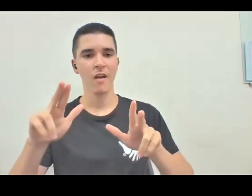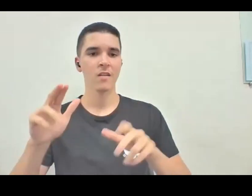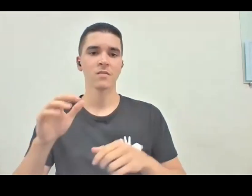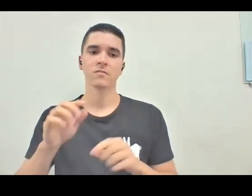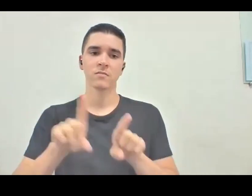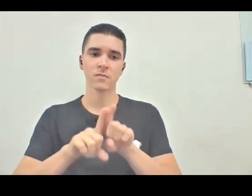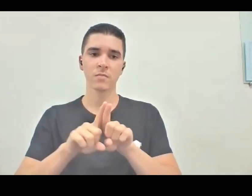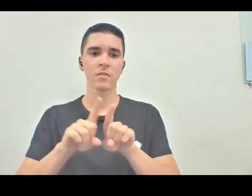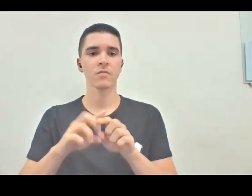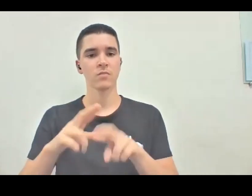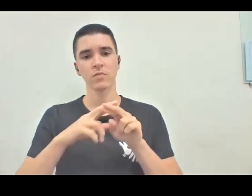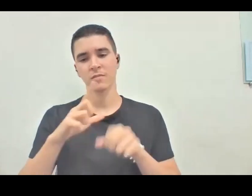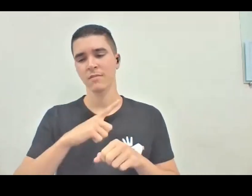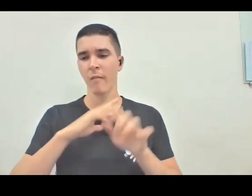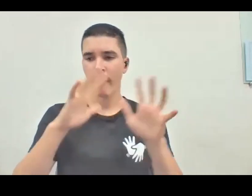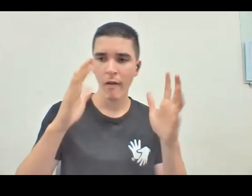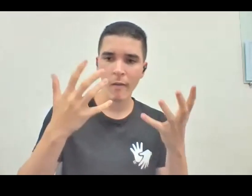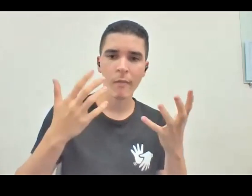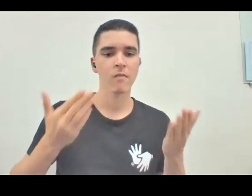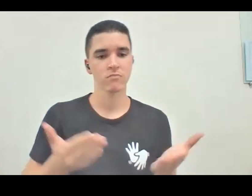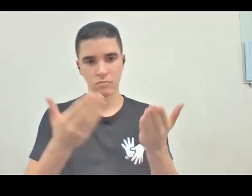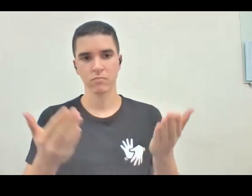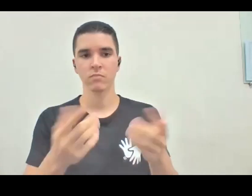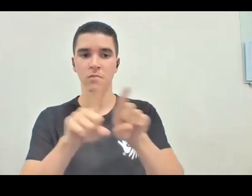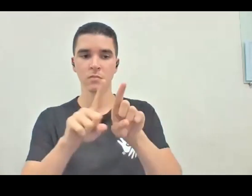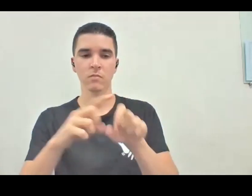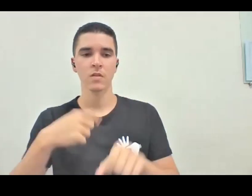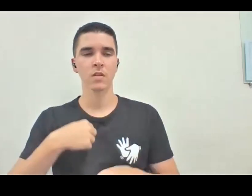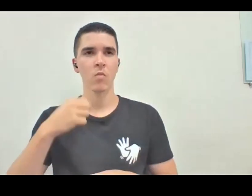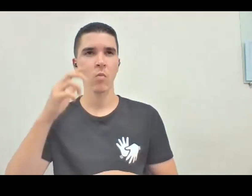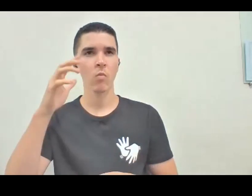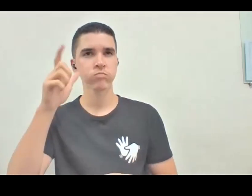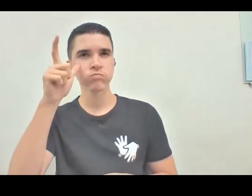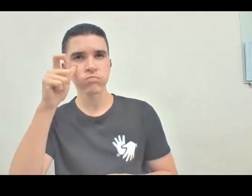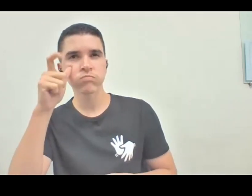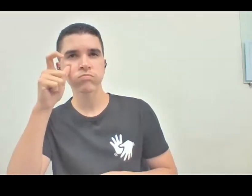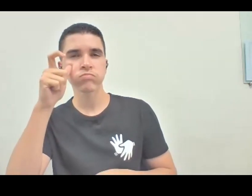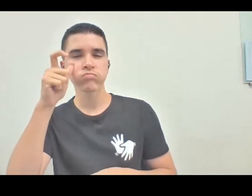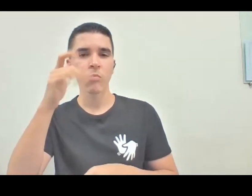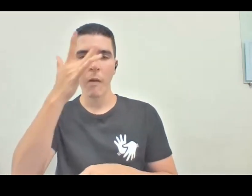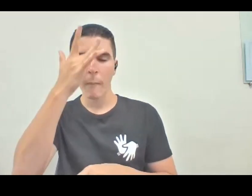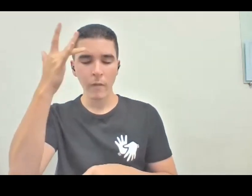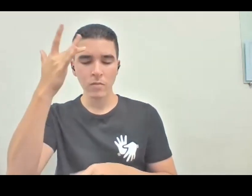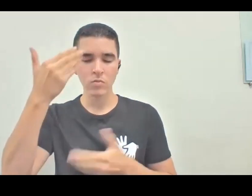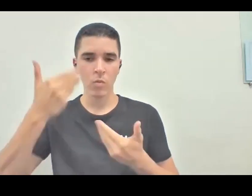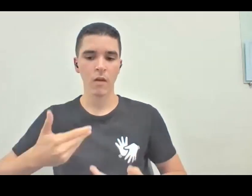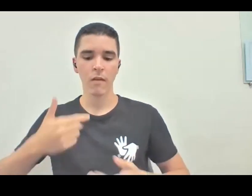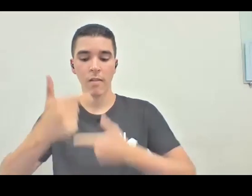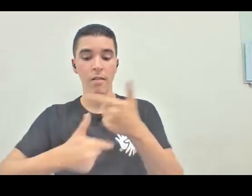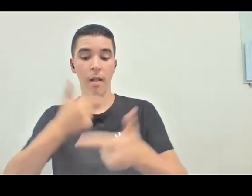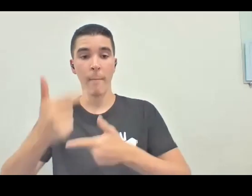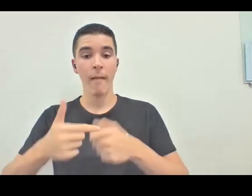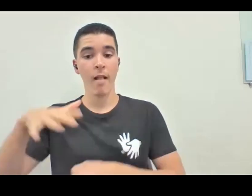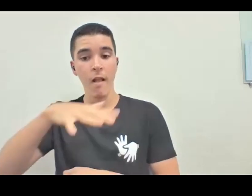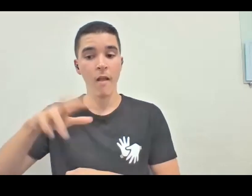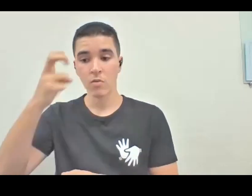mesmo, e eu acho muito curioso, assim, como uma pessoa que trabalha na área de cultura e a de educação, é